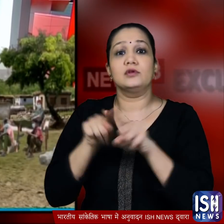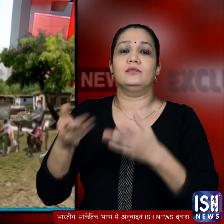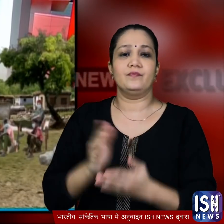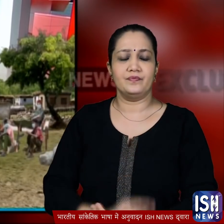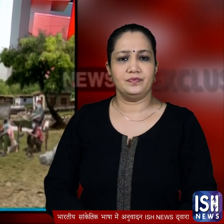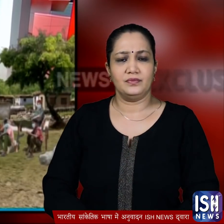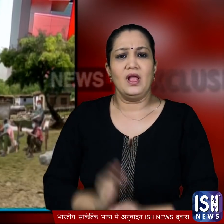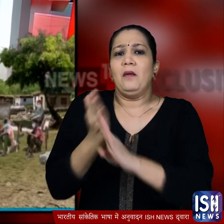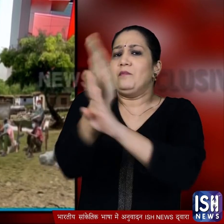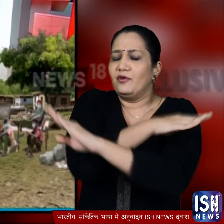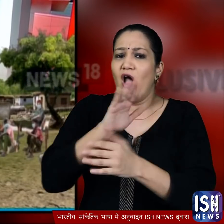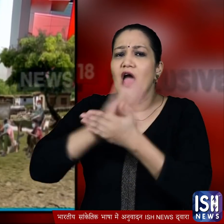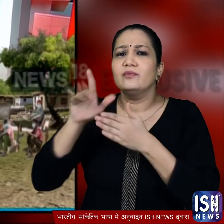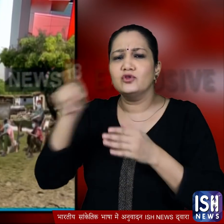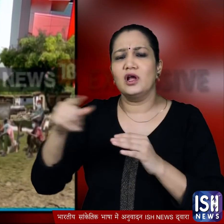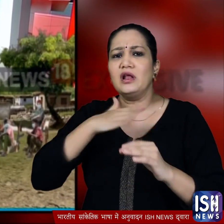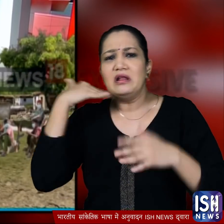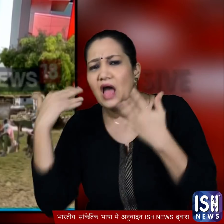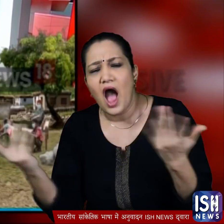लेकिन इस से पहले हरी भूशन की मौत के